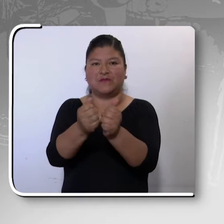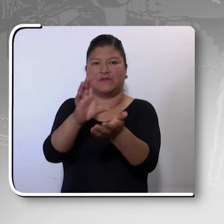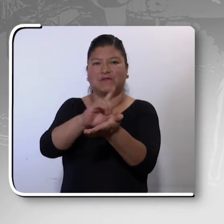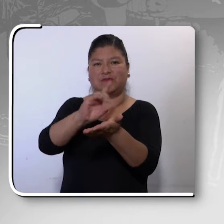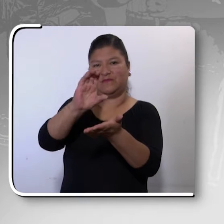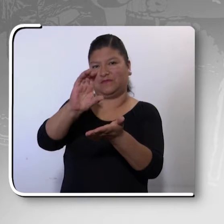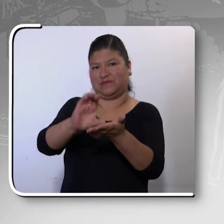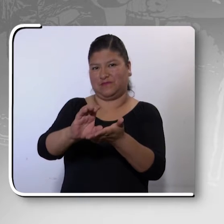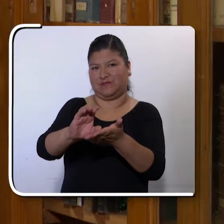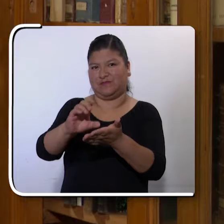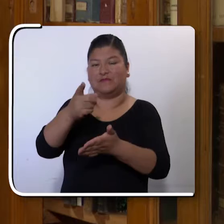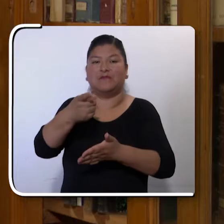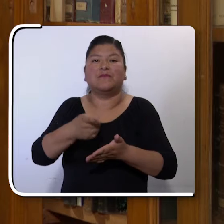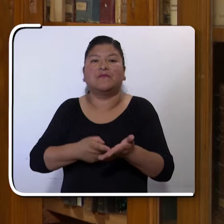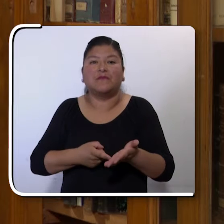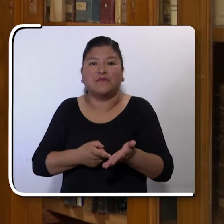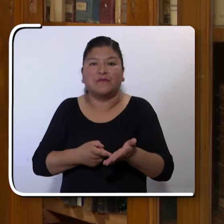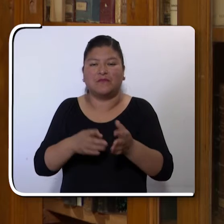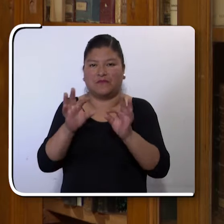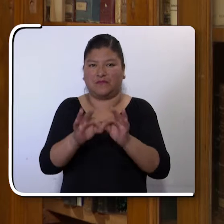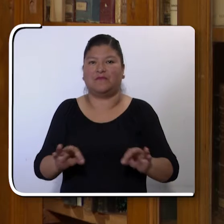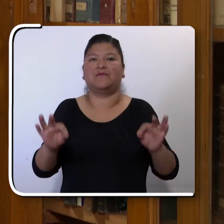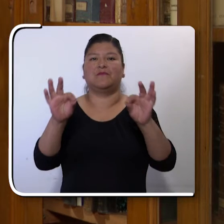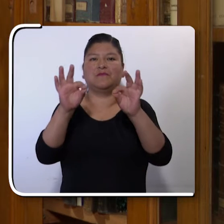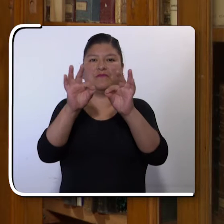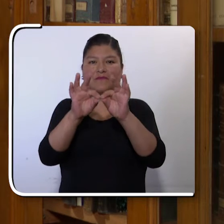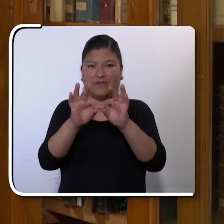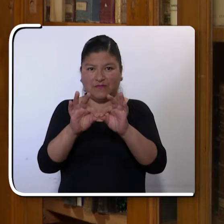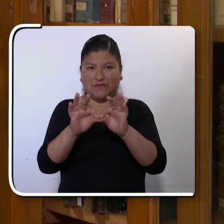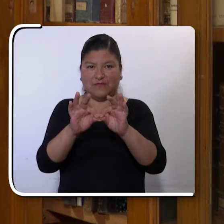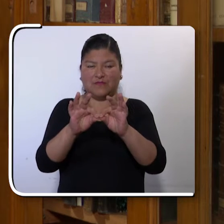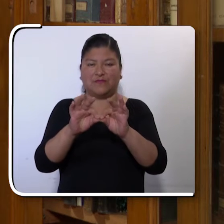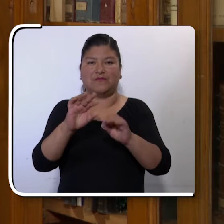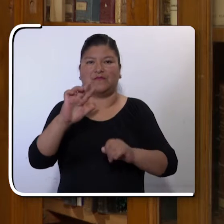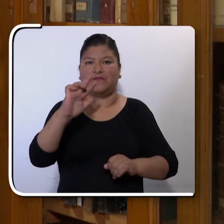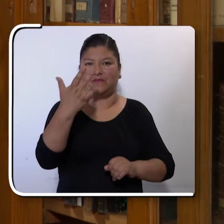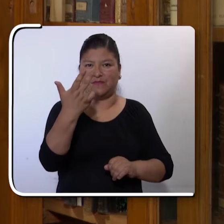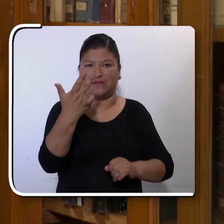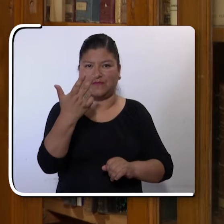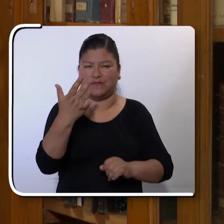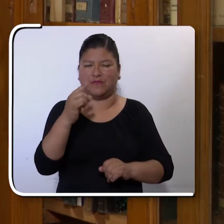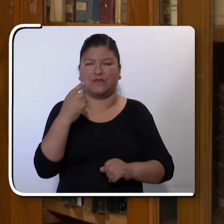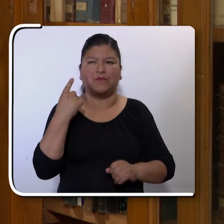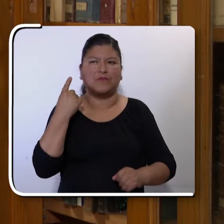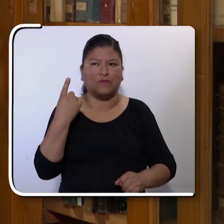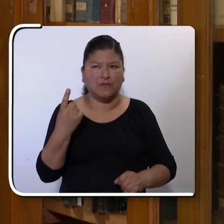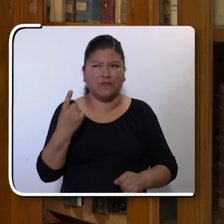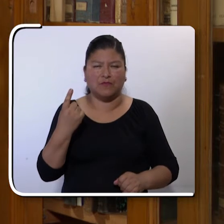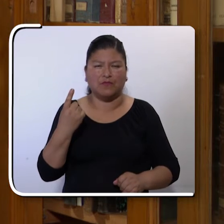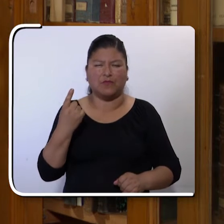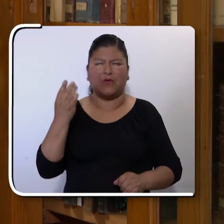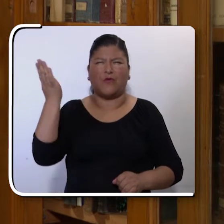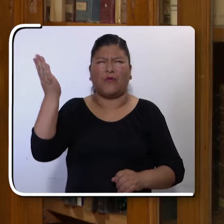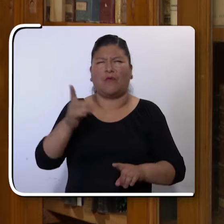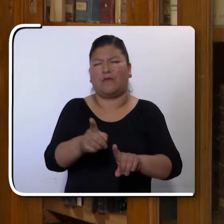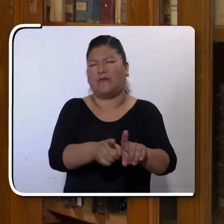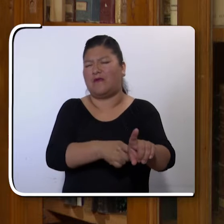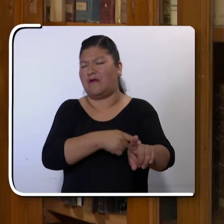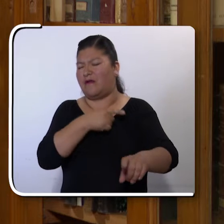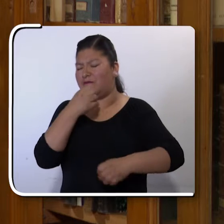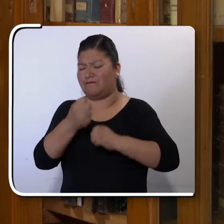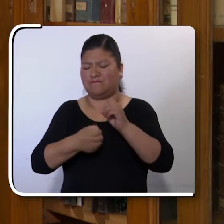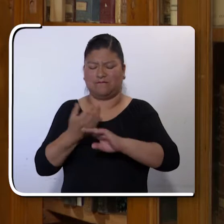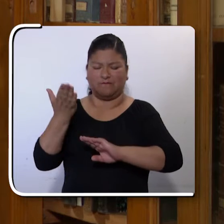personas con discapacidad. Para señalarles lo más importante, hay como tres bonos. Hay uno que tiene larga